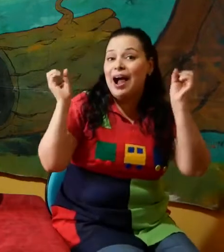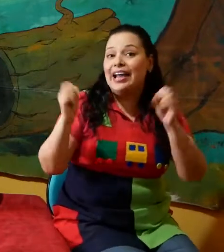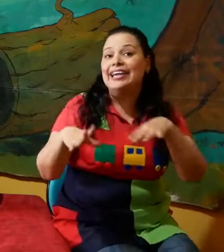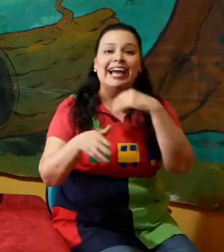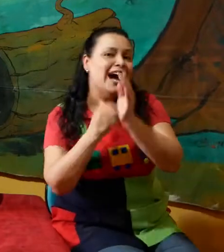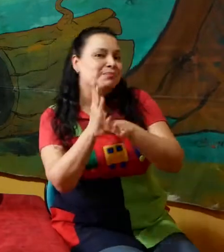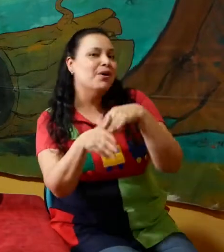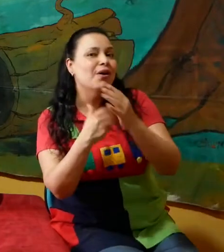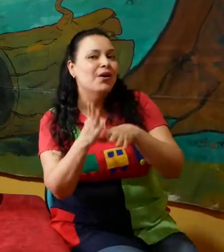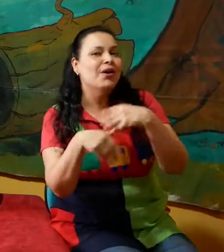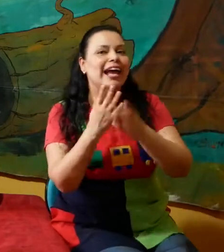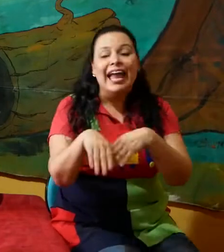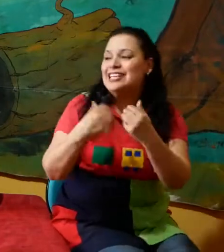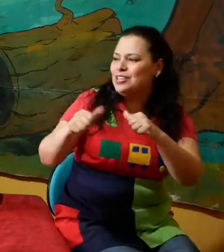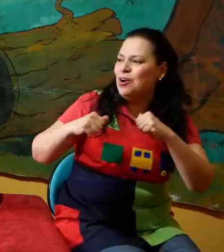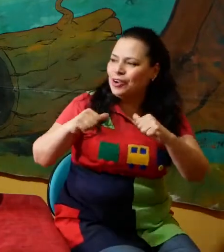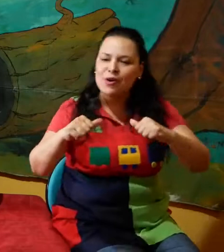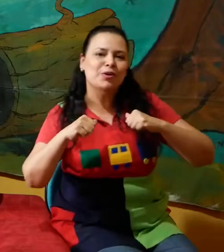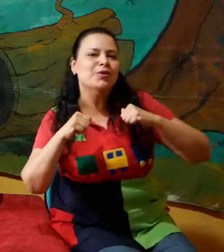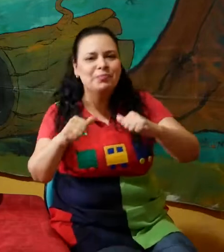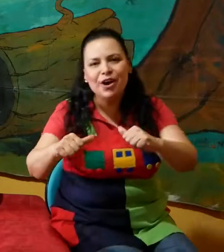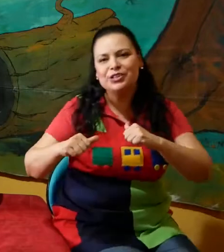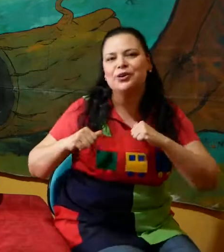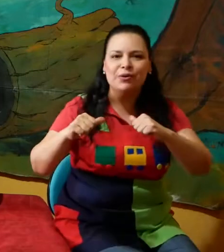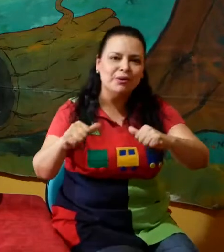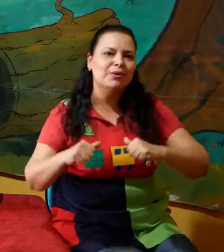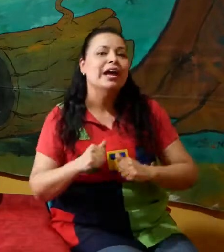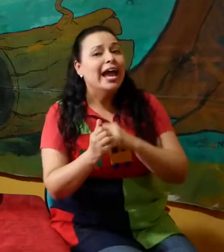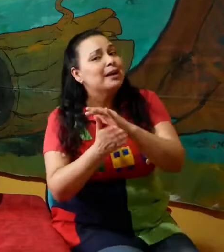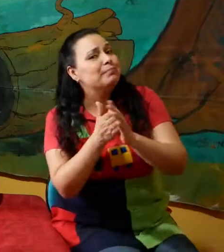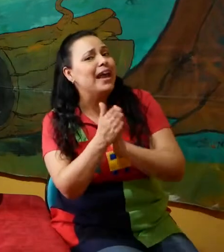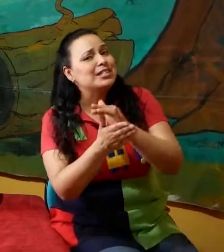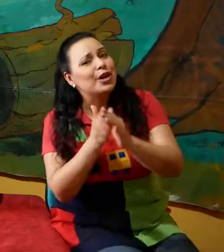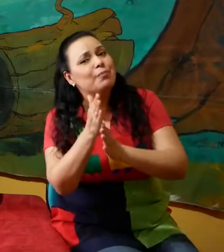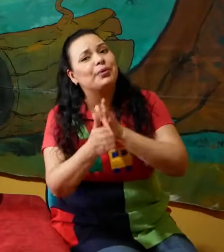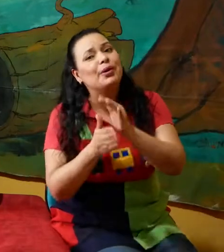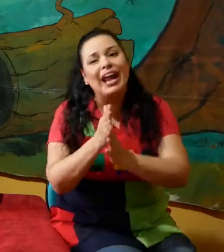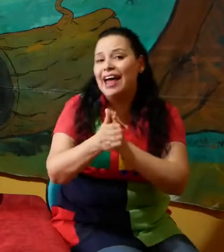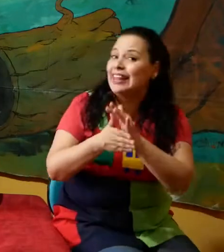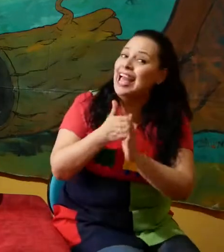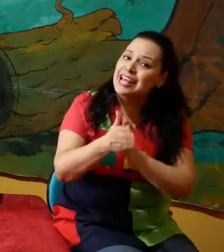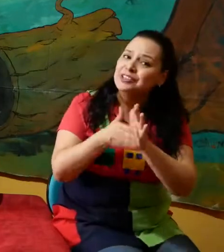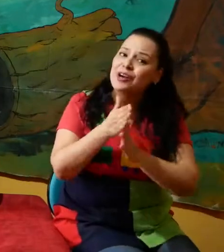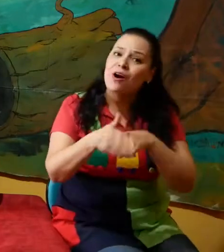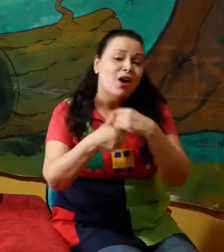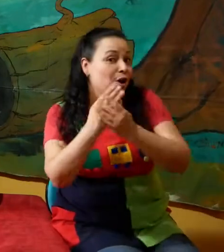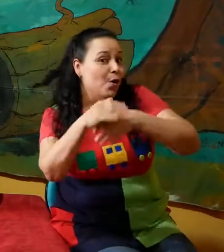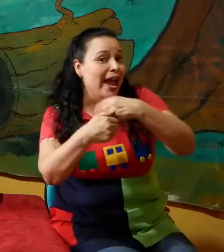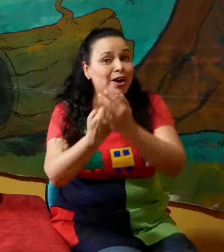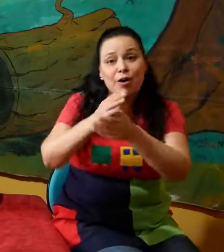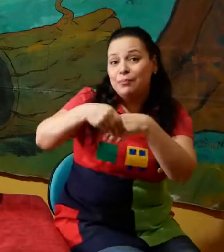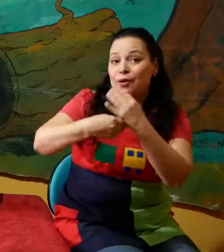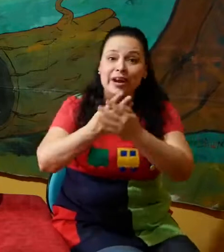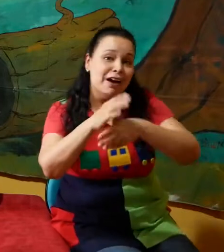Agua y jabón Es lo que ocupo yo Empiezo por adentro